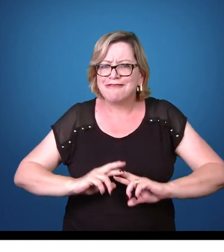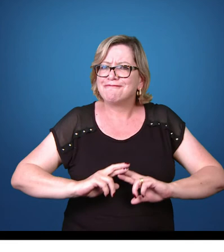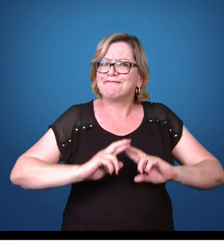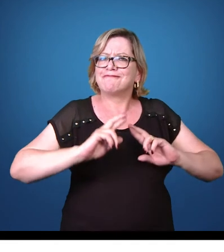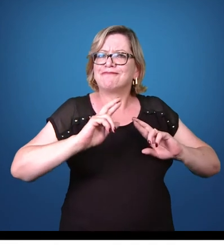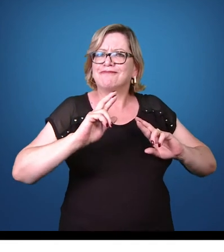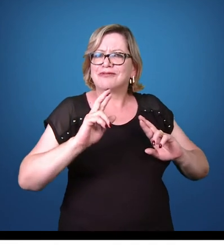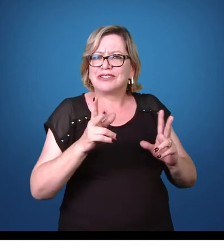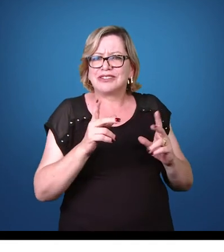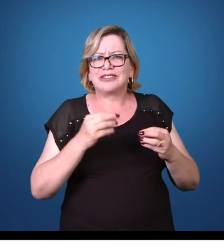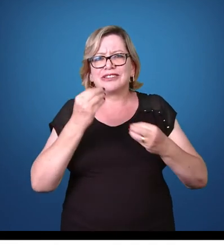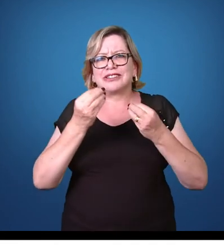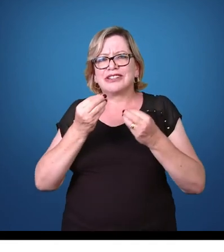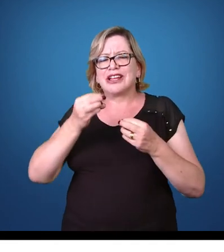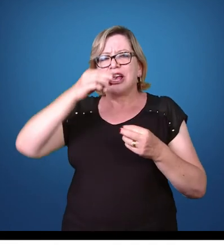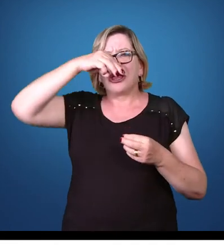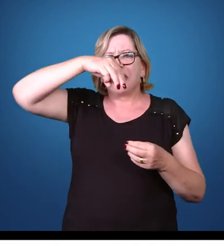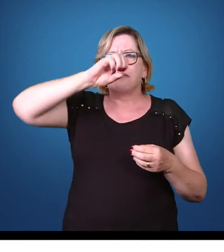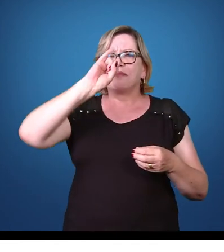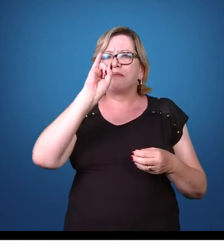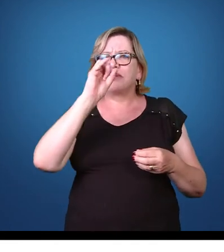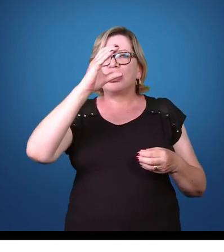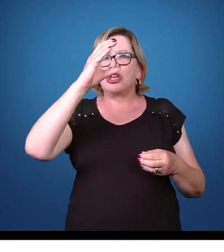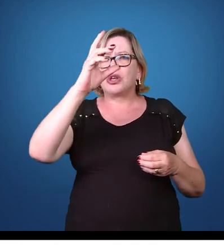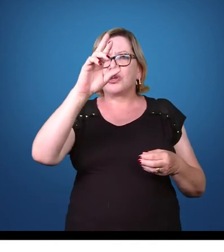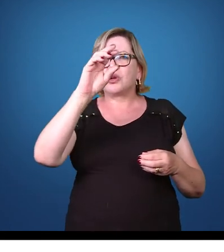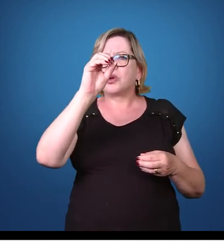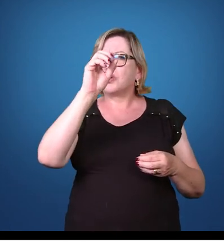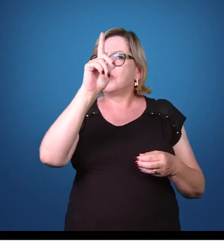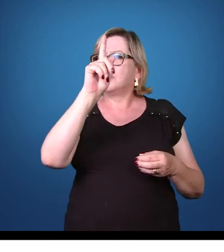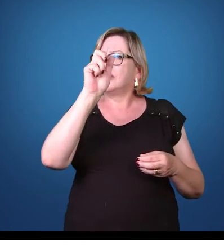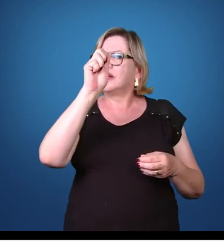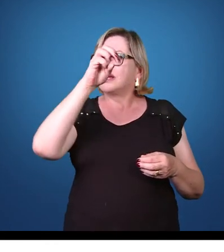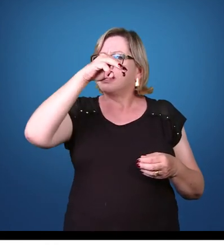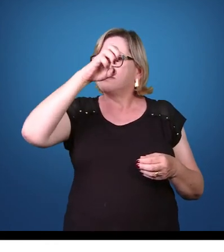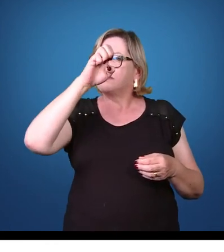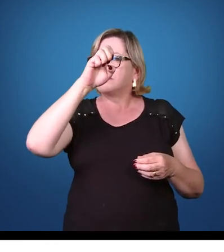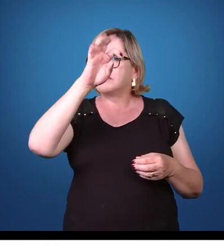em micro e macro gametas dentro do hospedeiro humano.